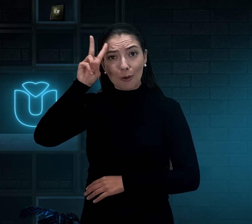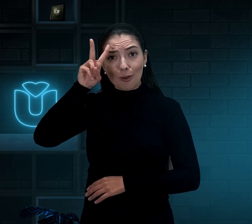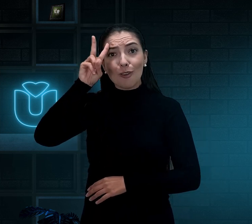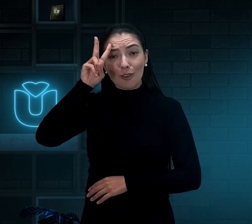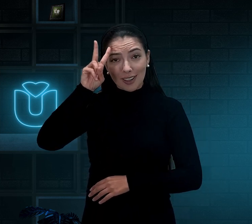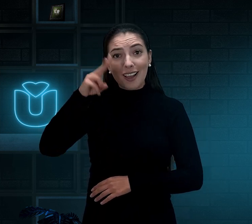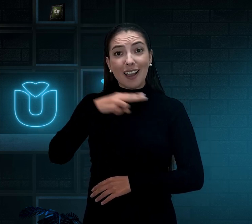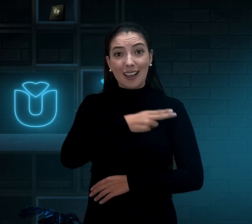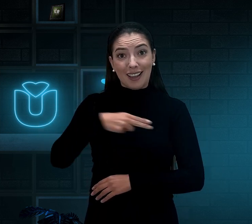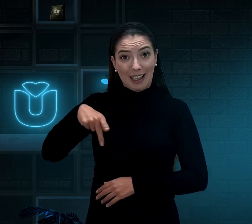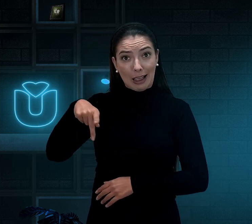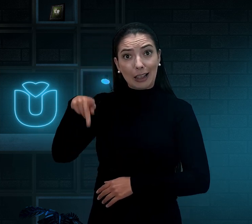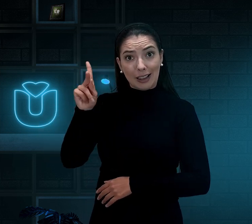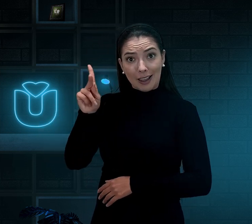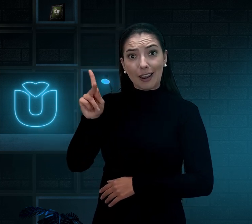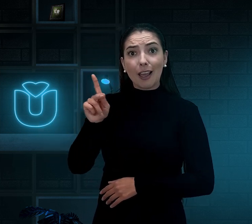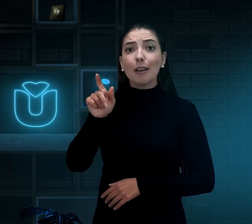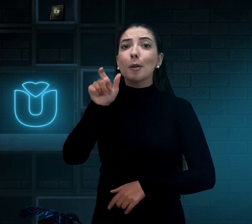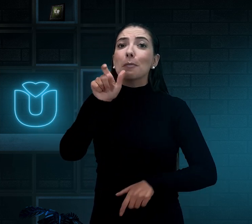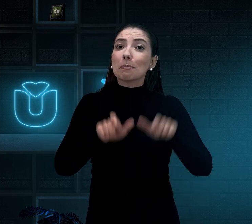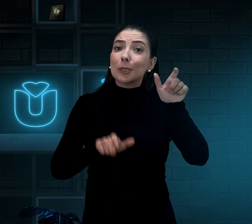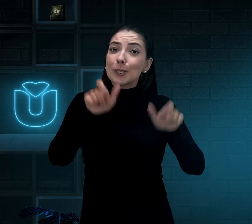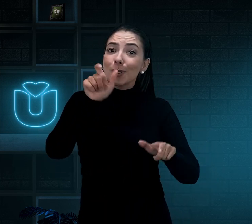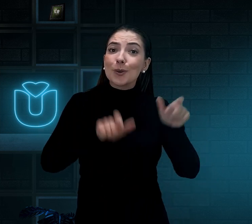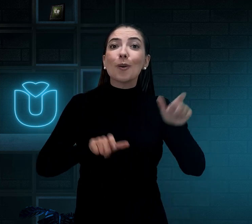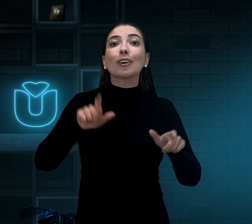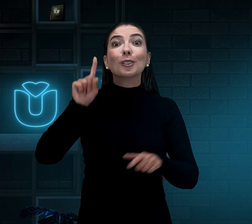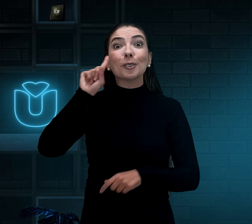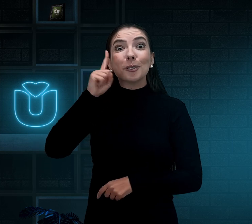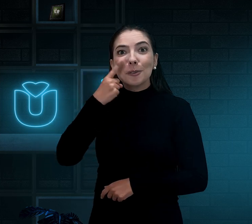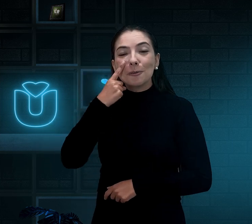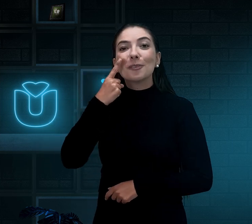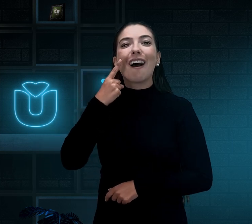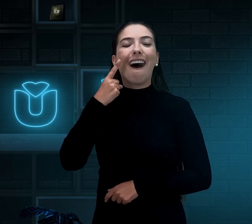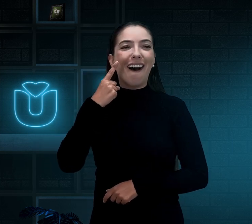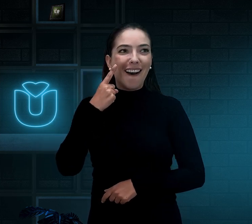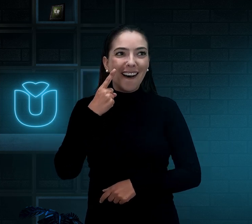é uma marca histórica o nascimento dela, para as pessoas surdos cegas.